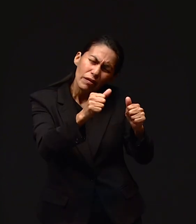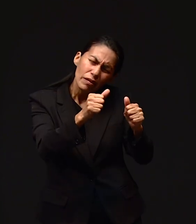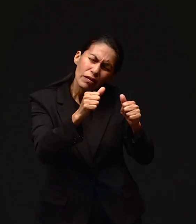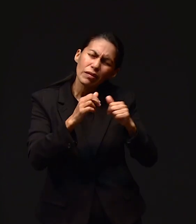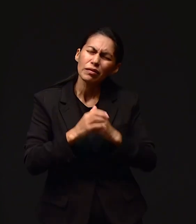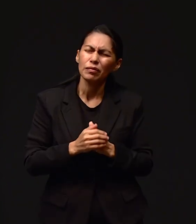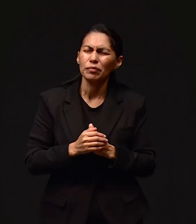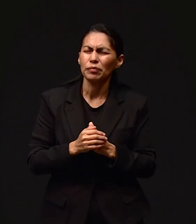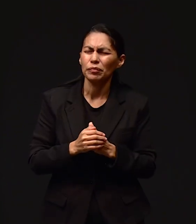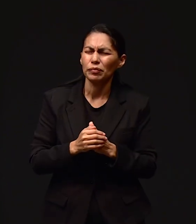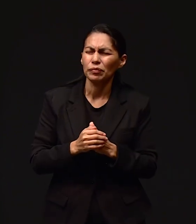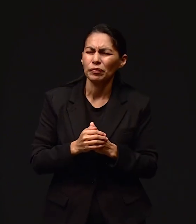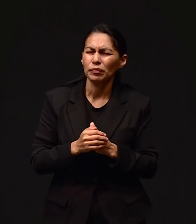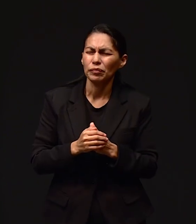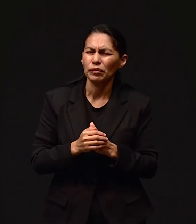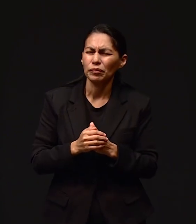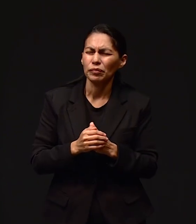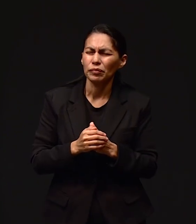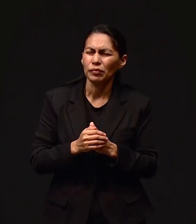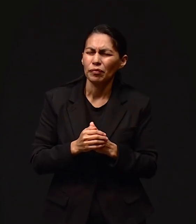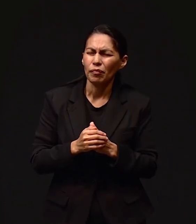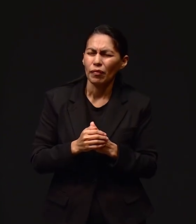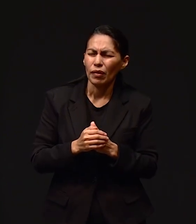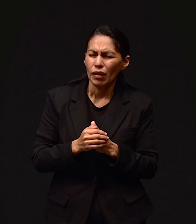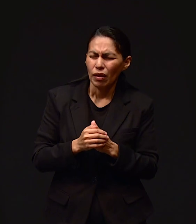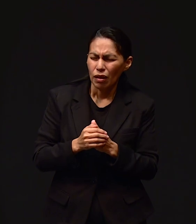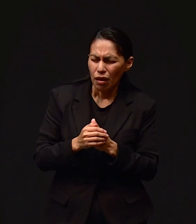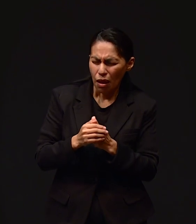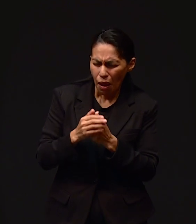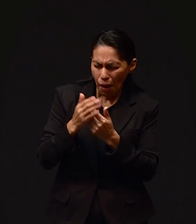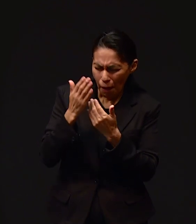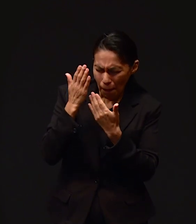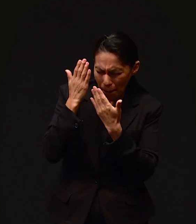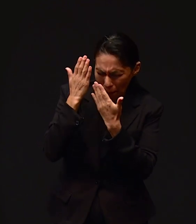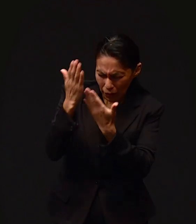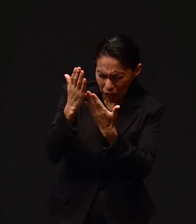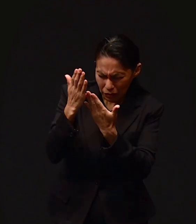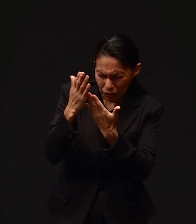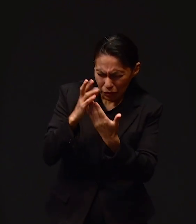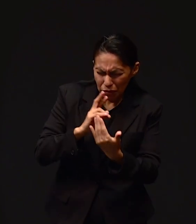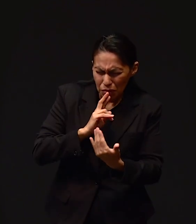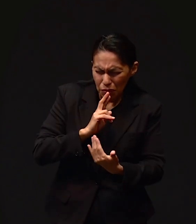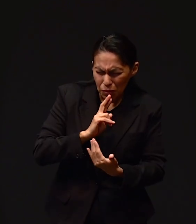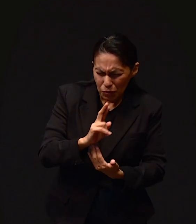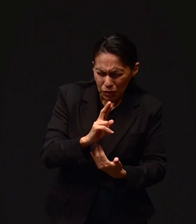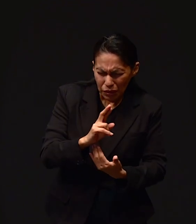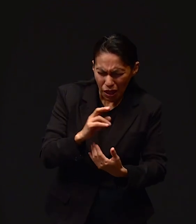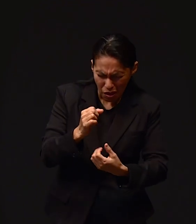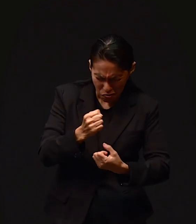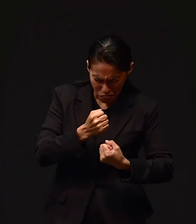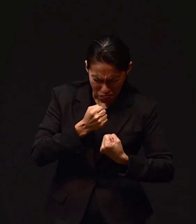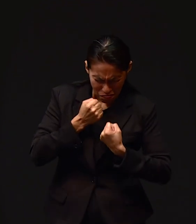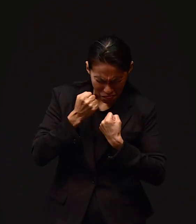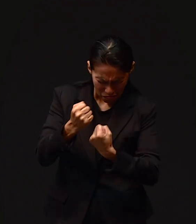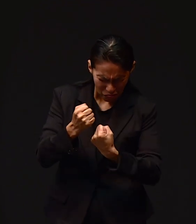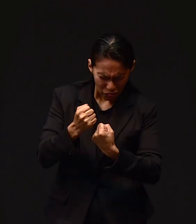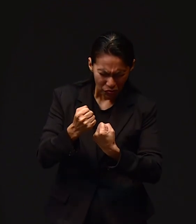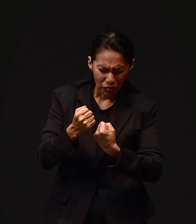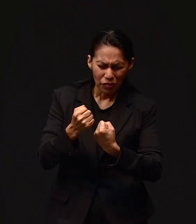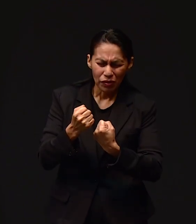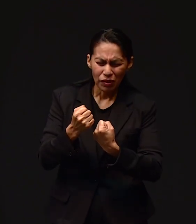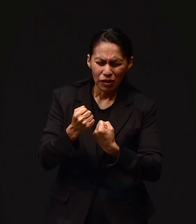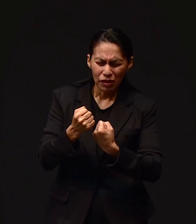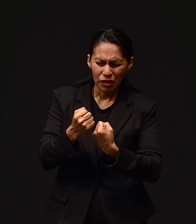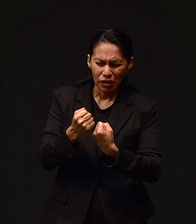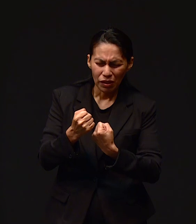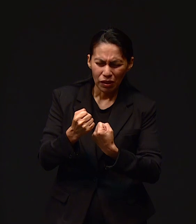los escuches Amén Y que Esa Petición contestada Pueda fortalecer Su fe En ti